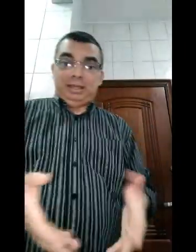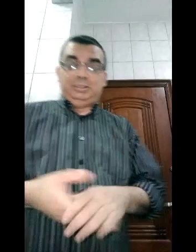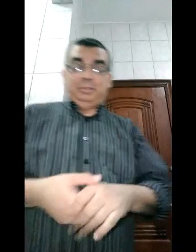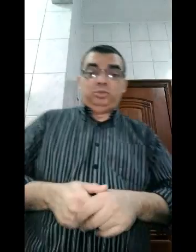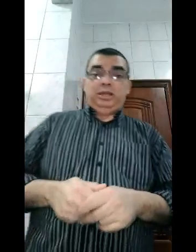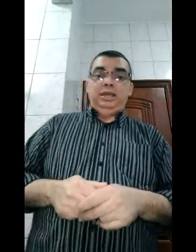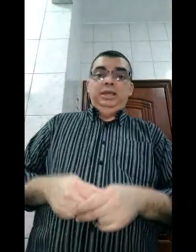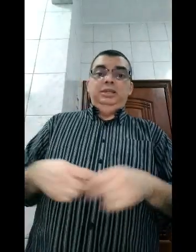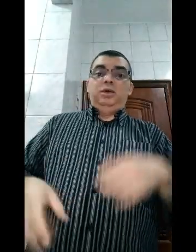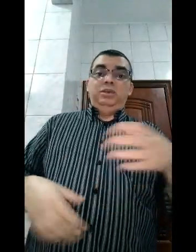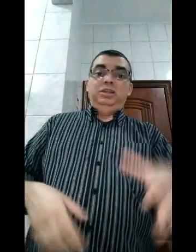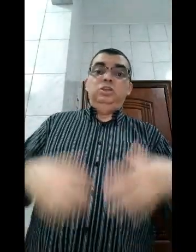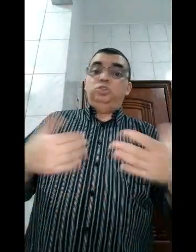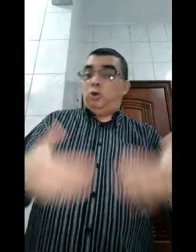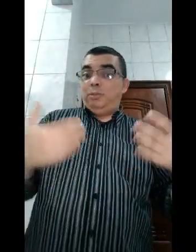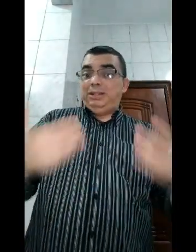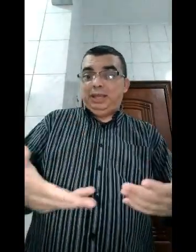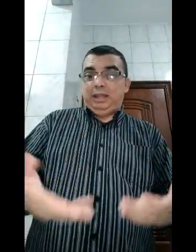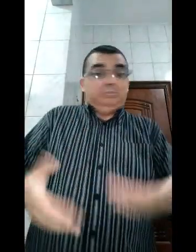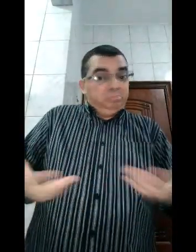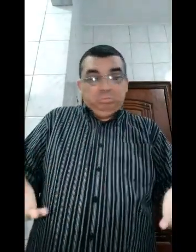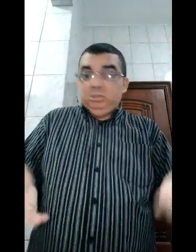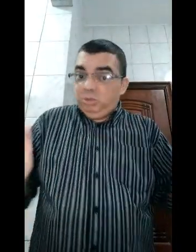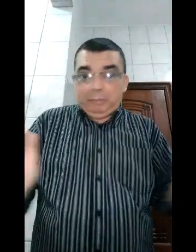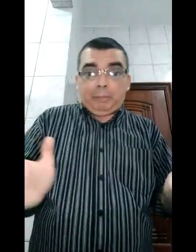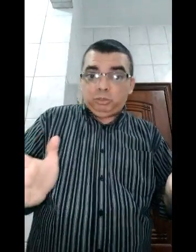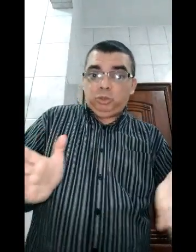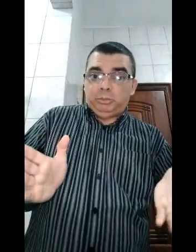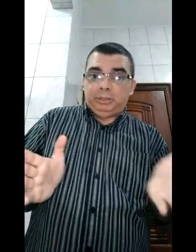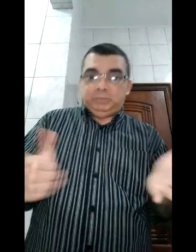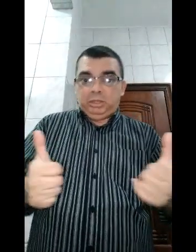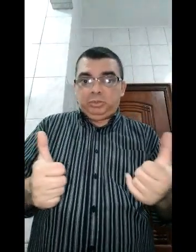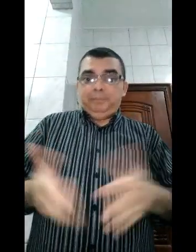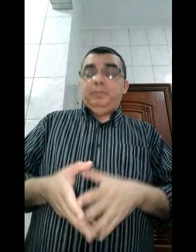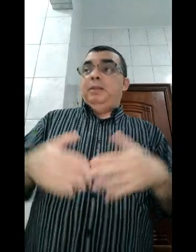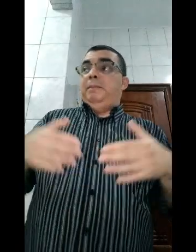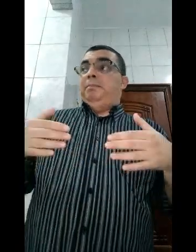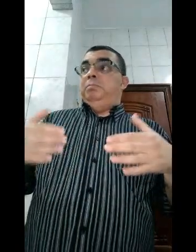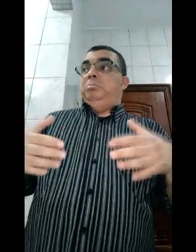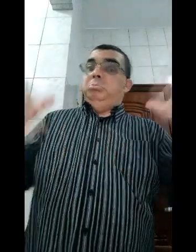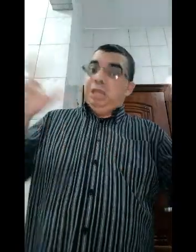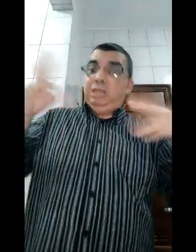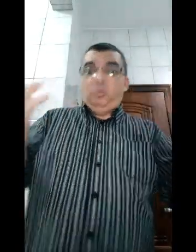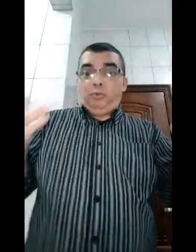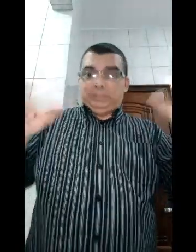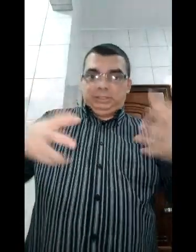emagrecimento, né? Então ele zomba dela. Não é papel de homem, certo? Nem que não fosse.